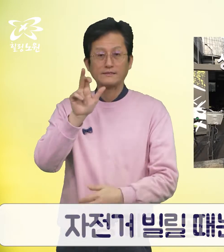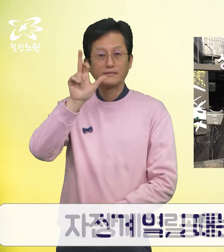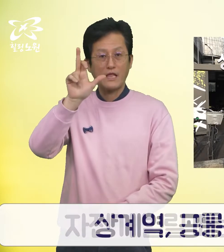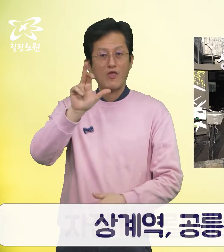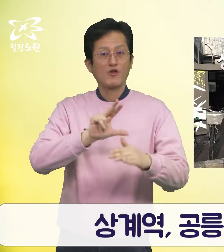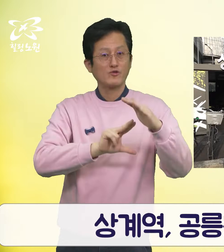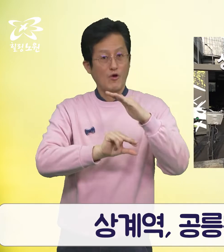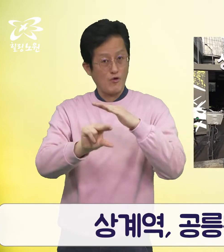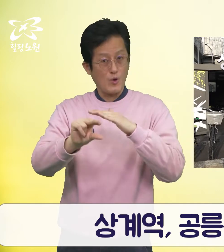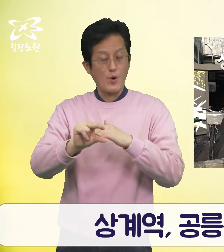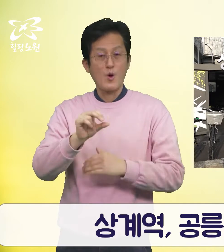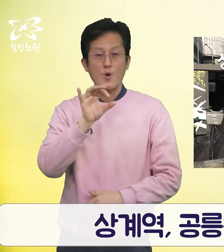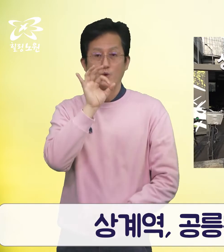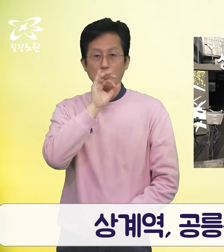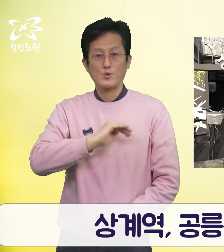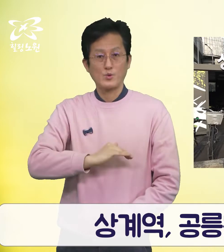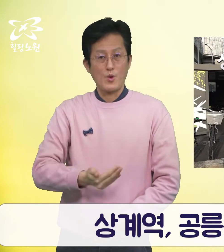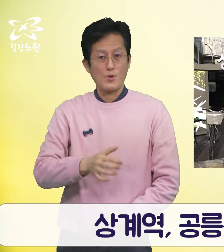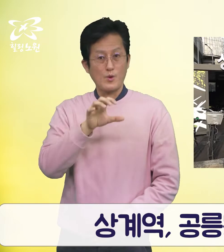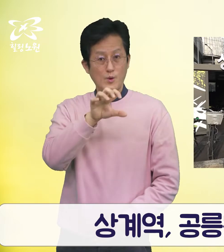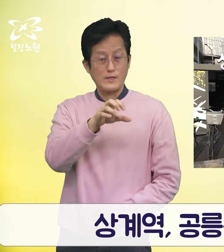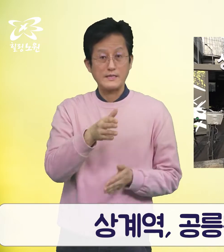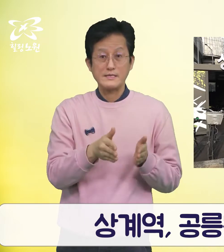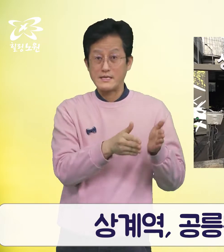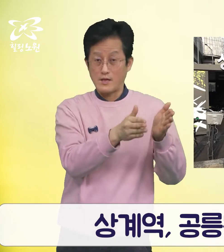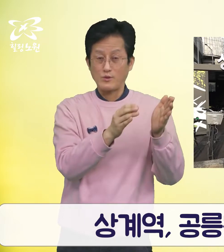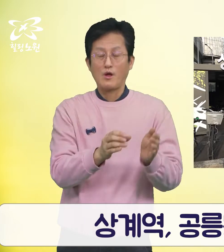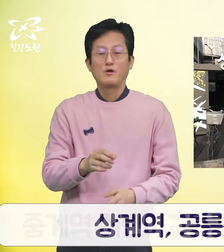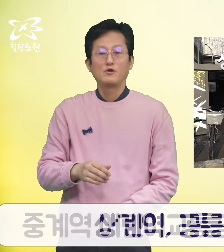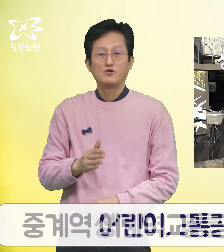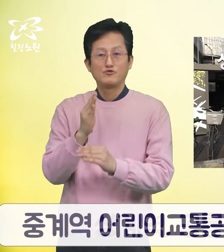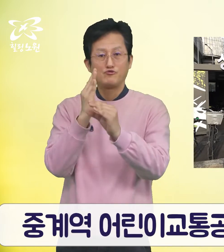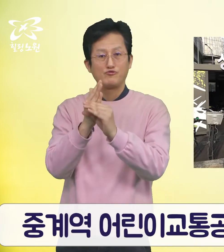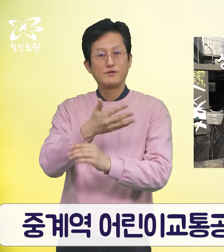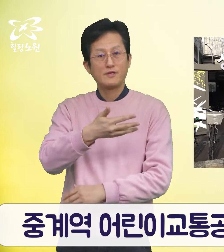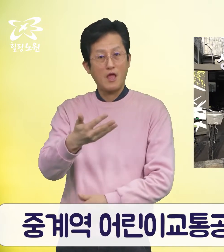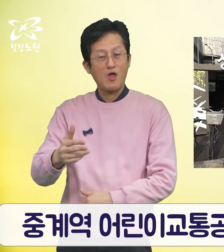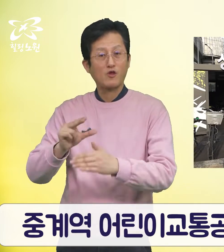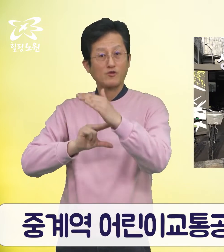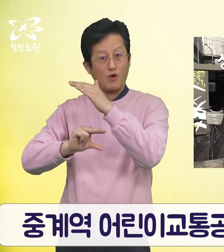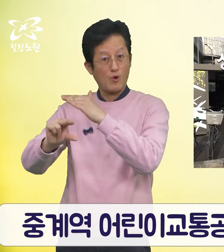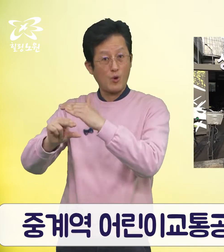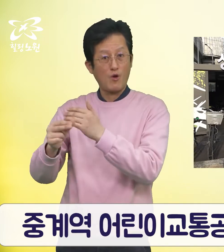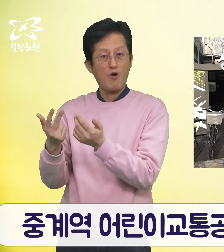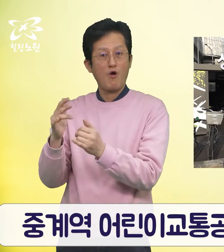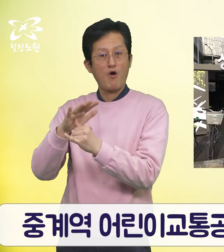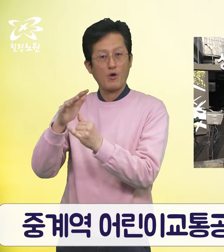상계역, 공릉동 선박길, 중계역 어린이교통공원을 이용하세요.